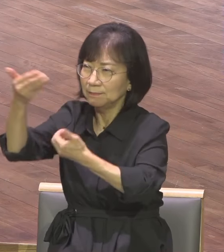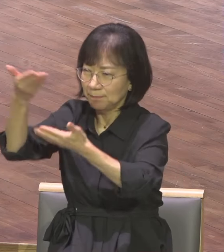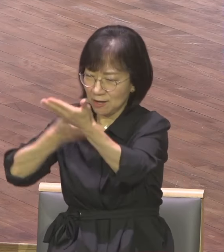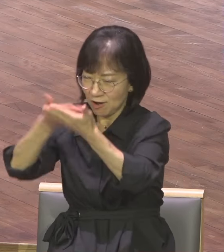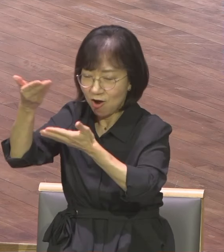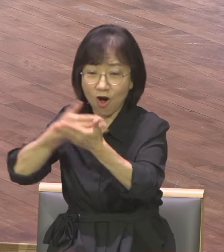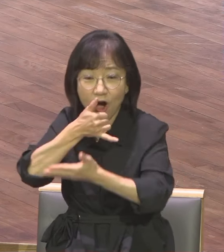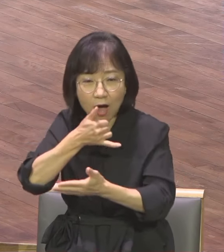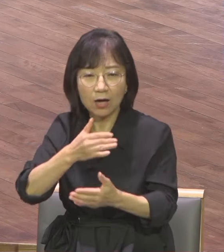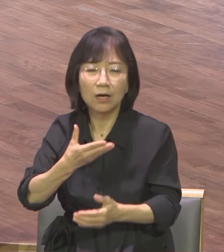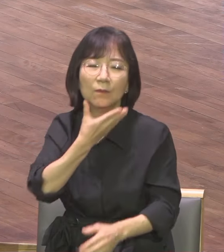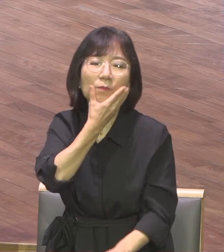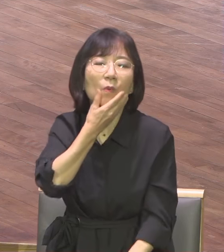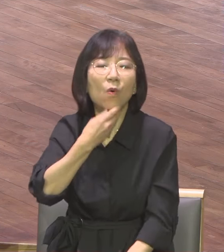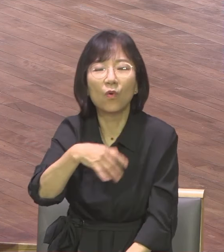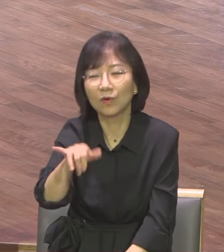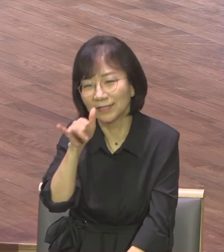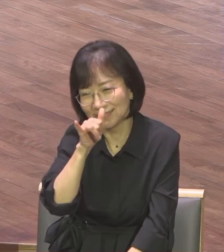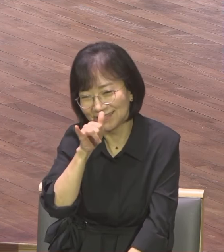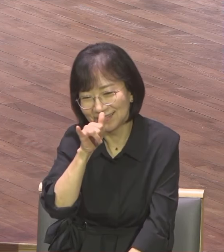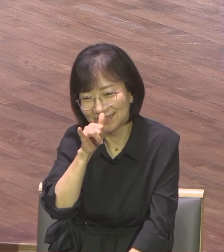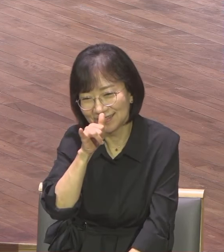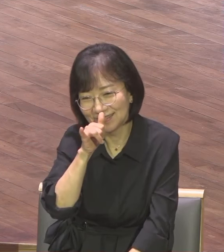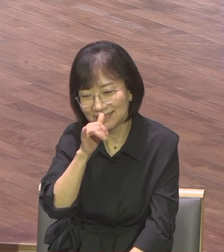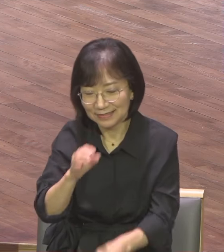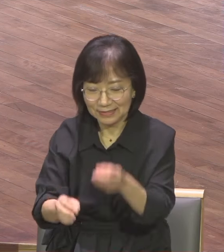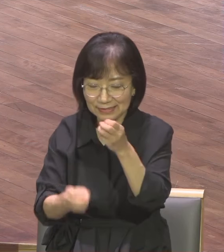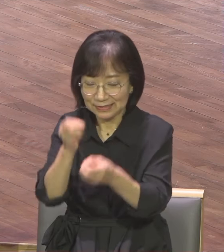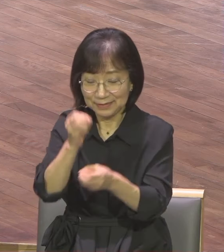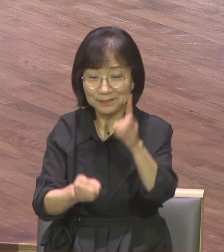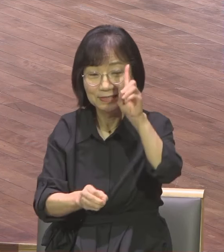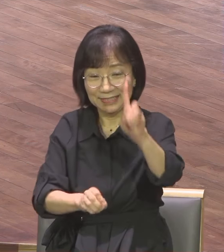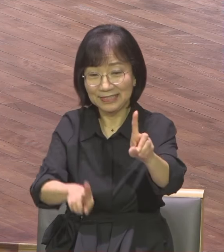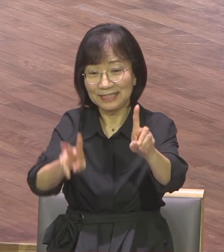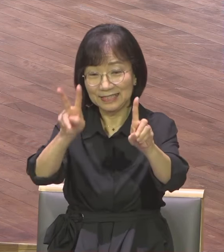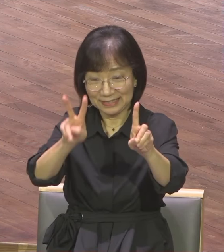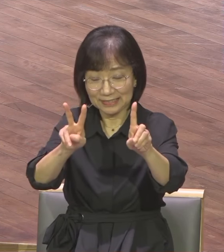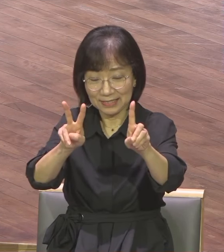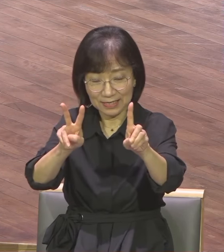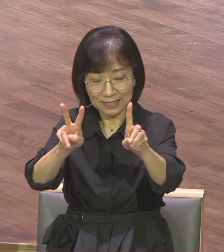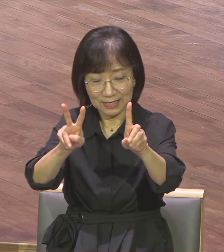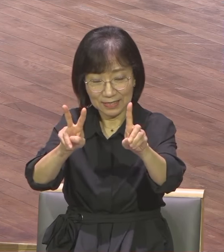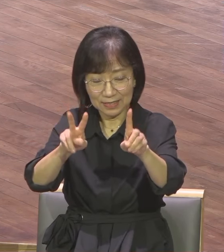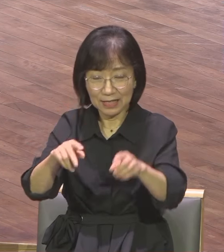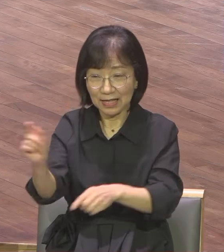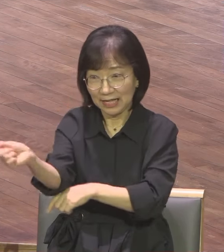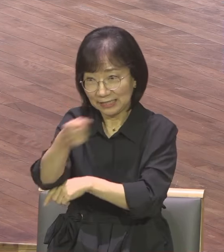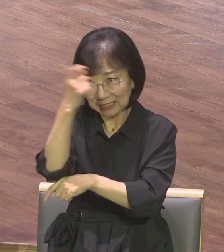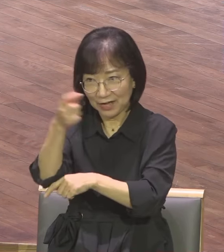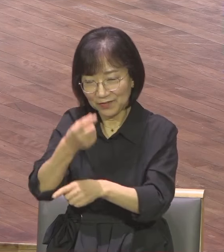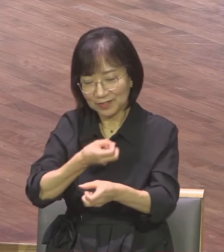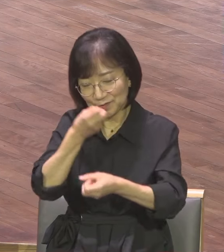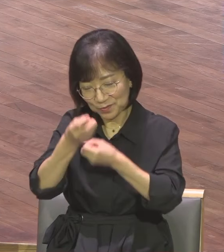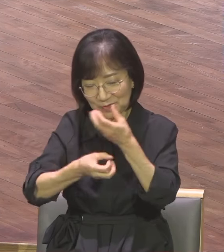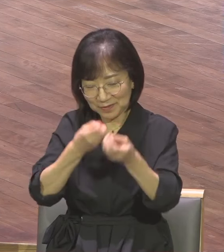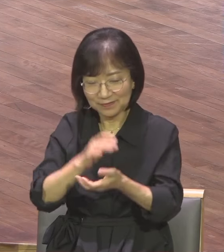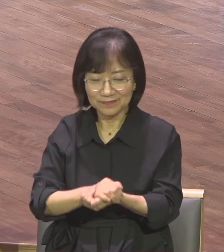그래서 10편 1편 2절에 보니까 다이슨이 이렇게 고백합니다 이 말씀을 주야로